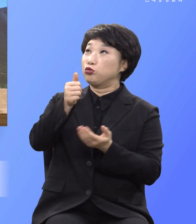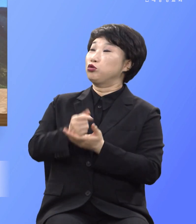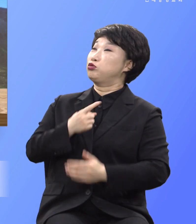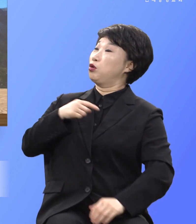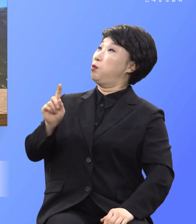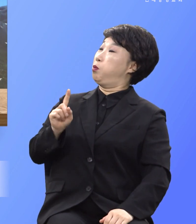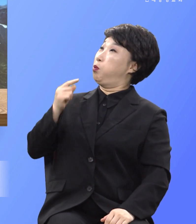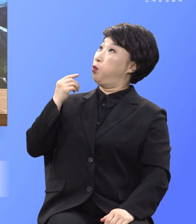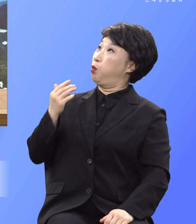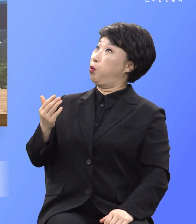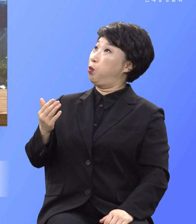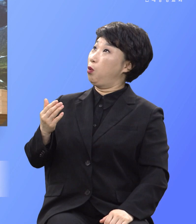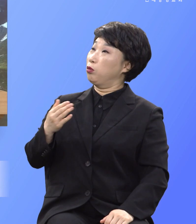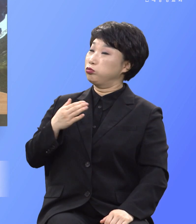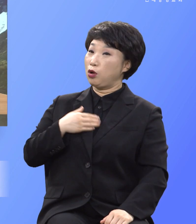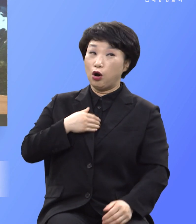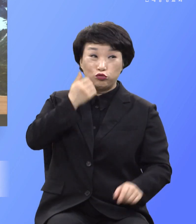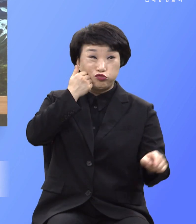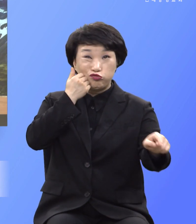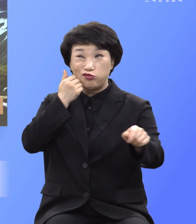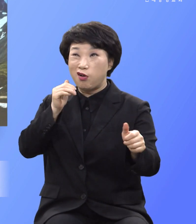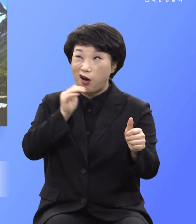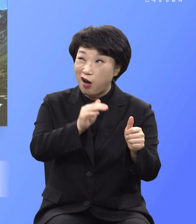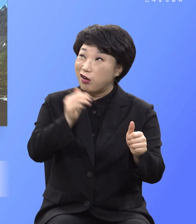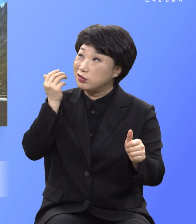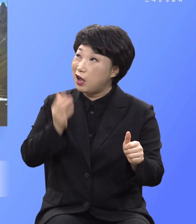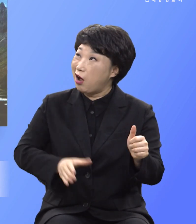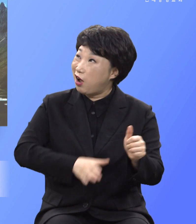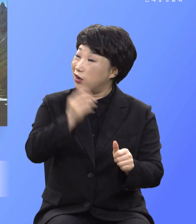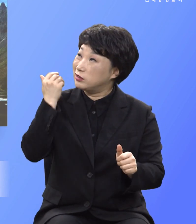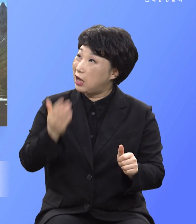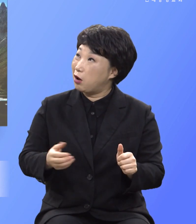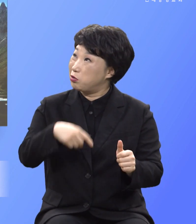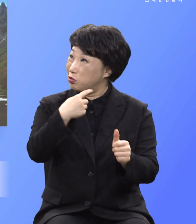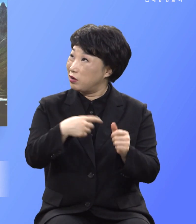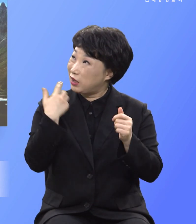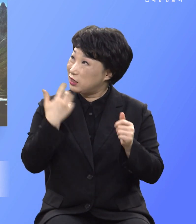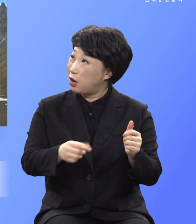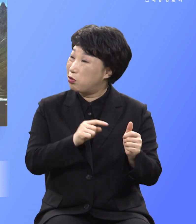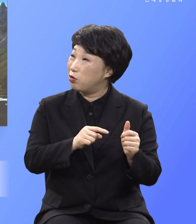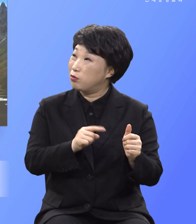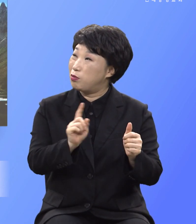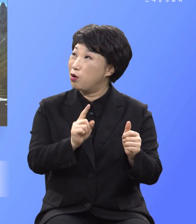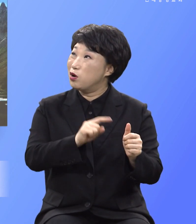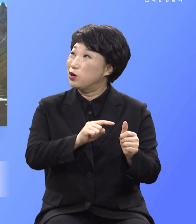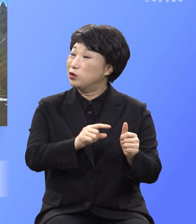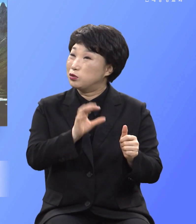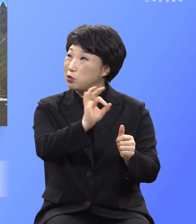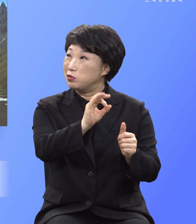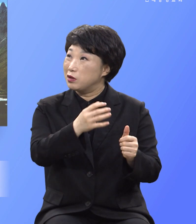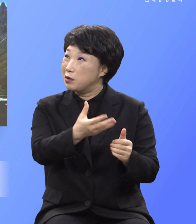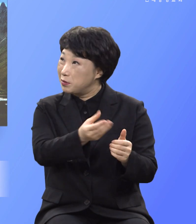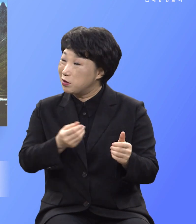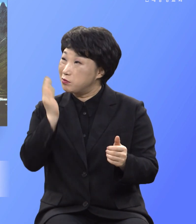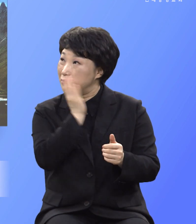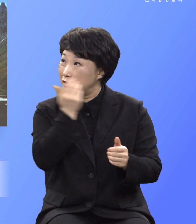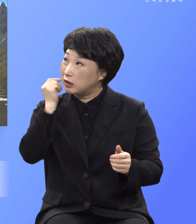있냐 내가 누구를 건드렸어 욕을 했어 남의 돈을 떼 먹었어 인간의